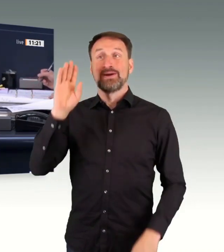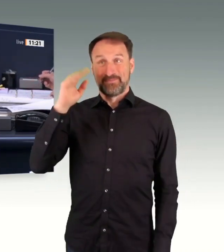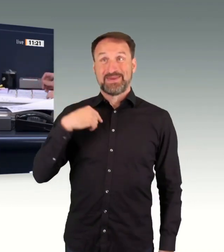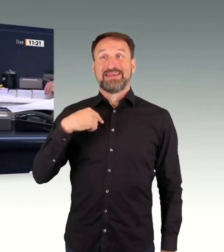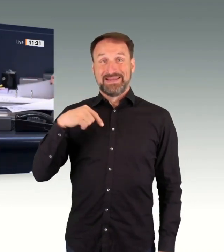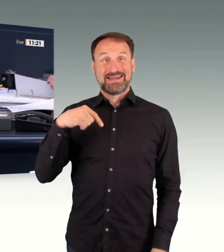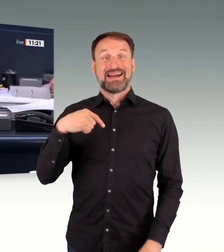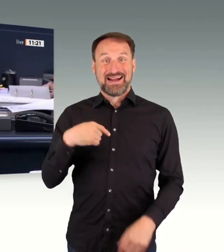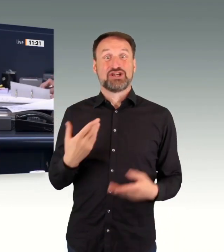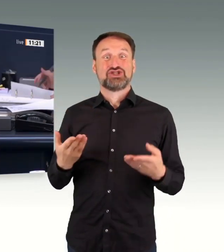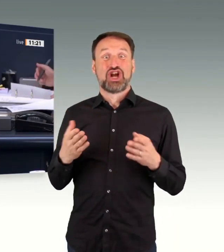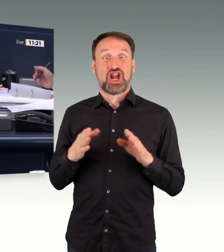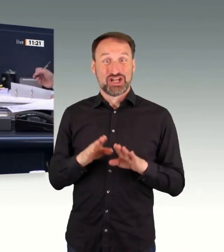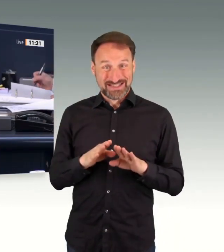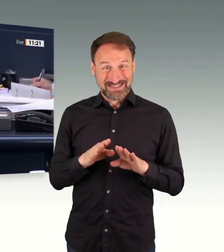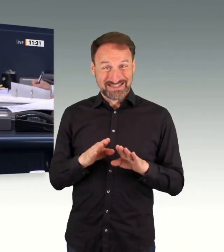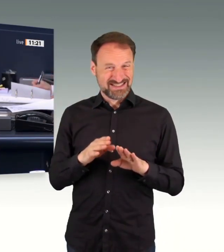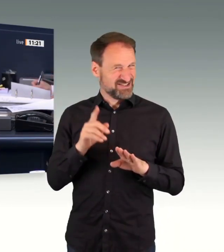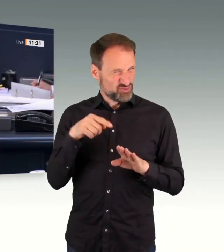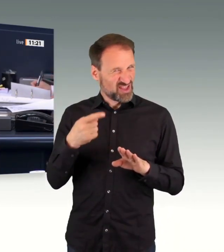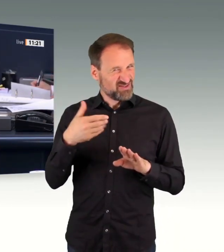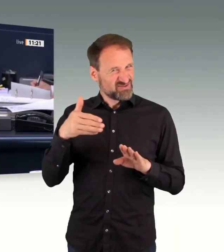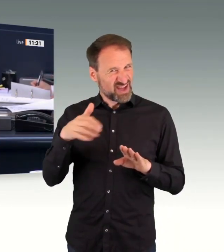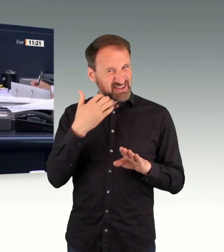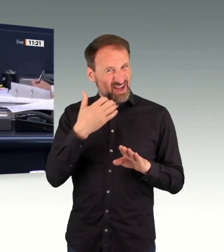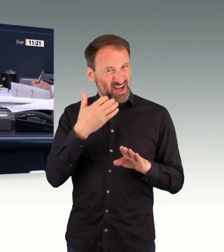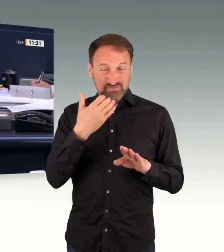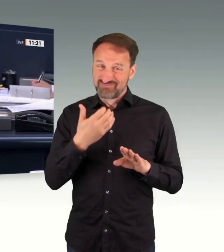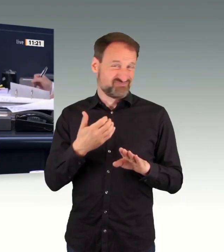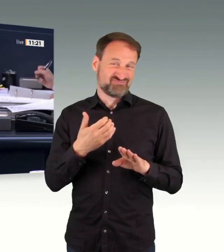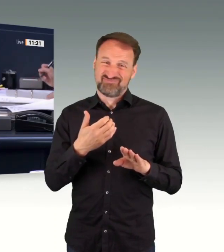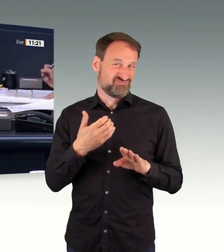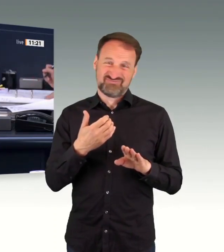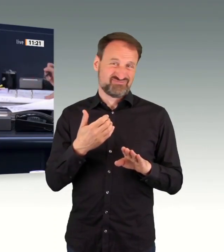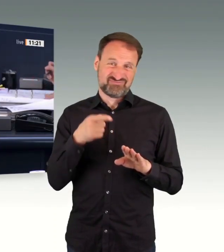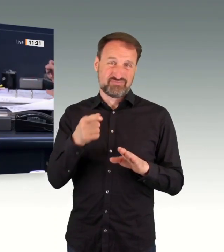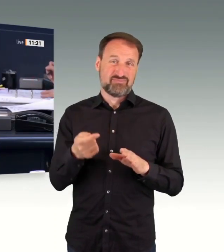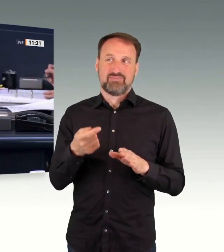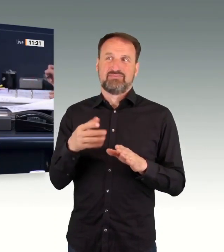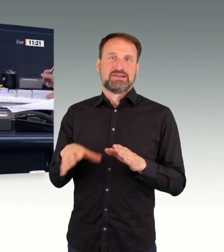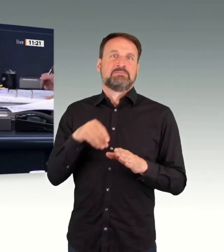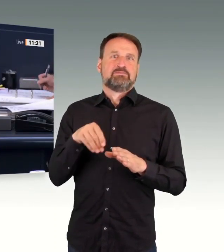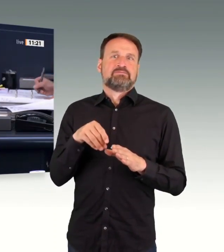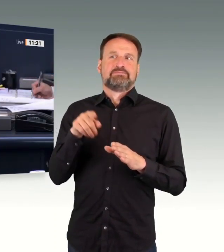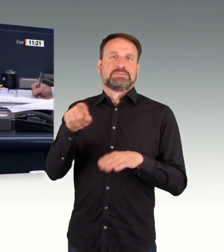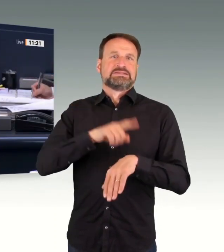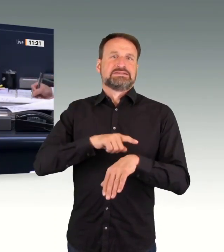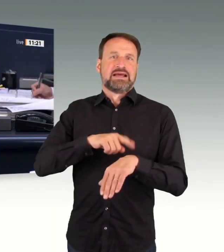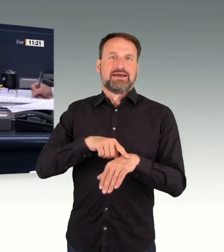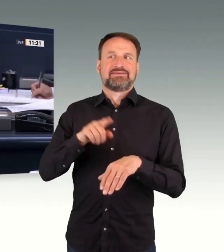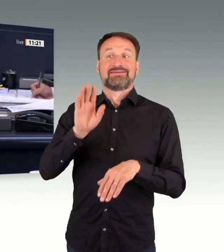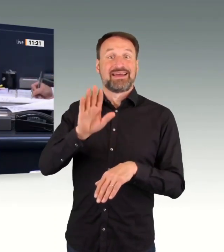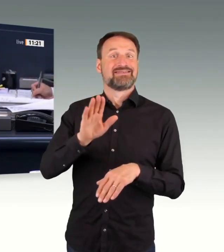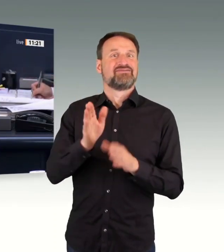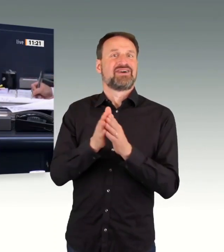den Schlusspunkt, und Sie reden dann auf Kosten der nachfolgenden Rednerinnen und Redner Ihrer Fraktion. Das